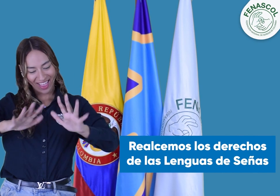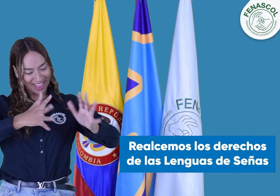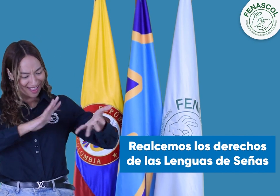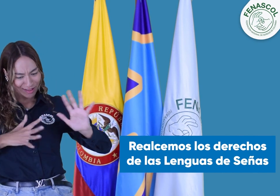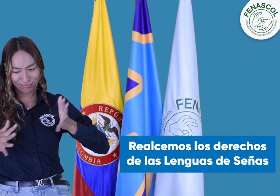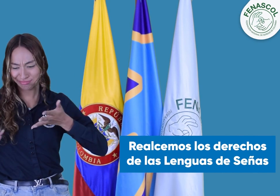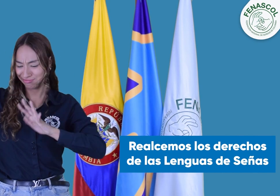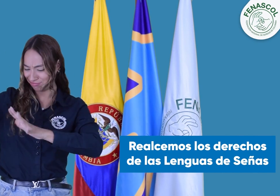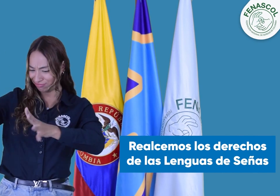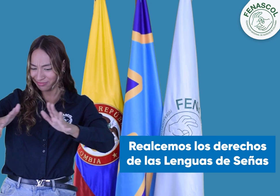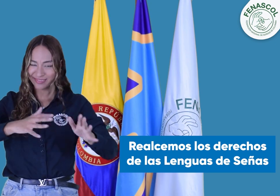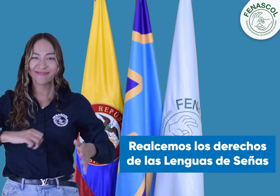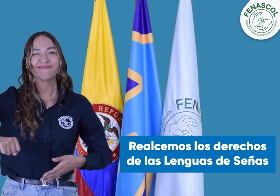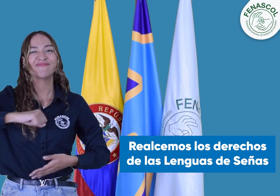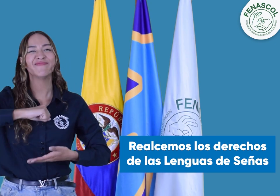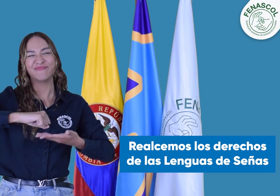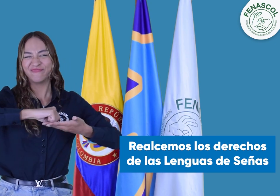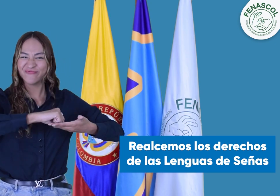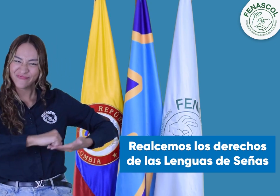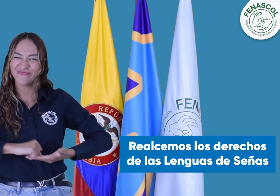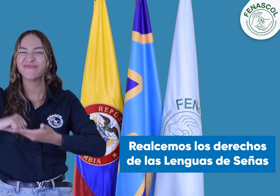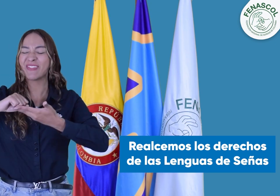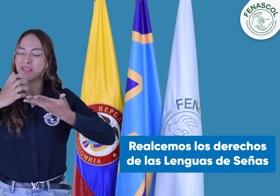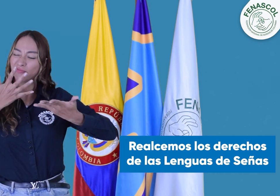Realcemos los derechos de las lenguas de señas.